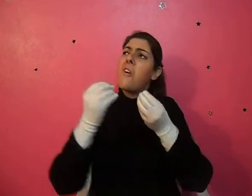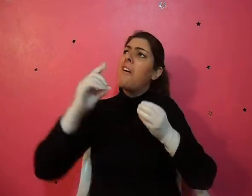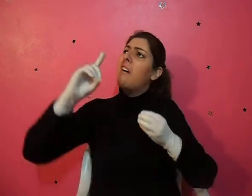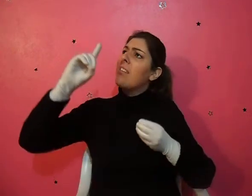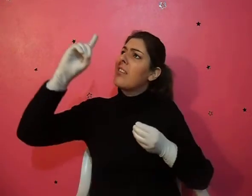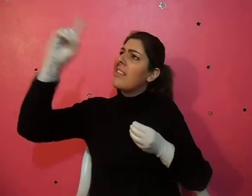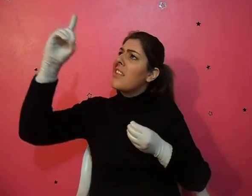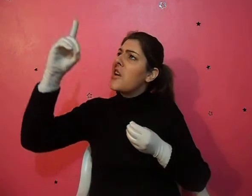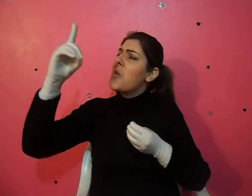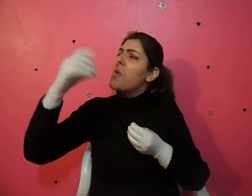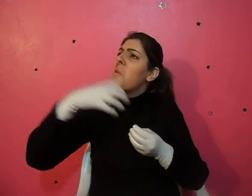Amém.